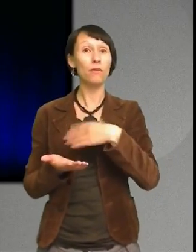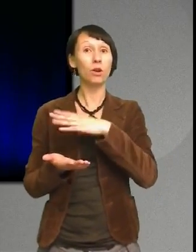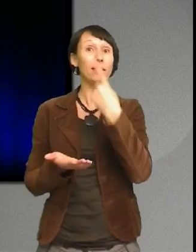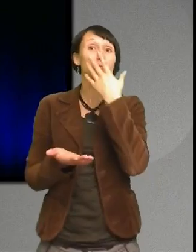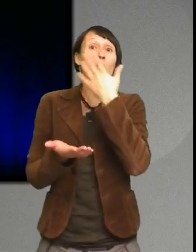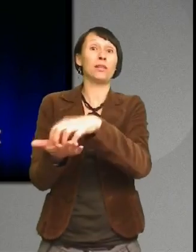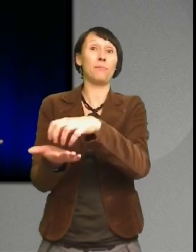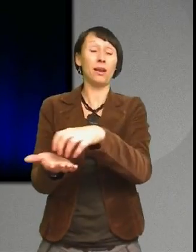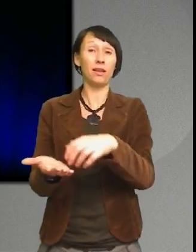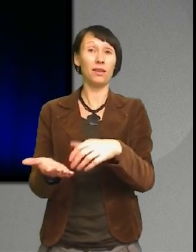till?